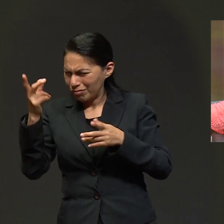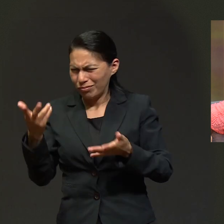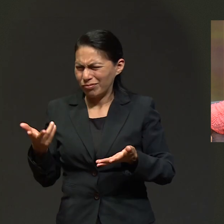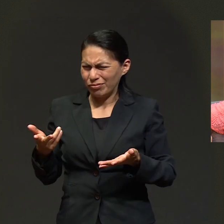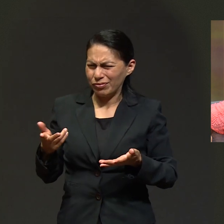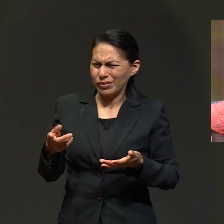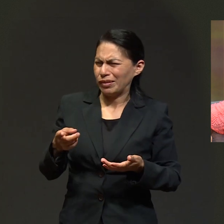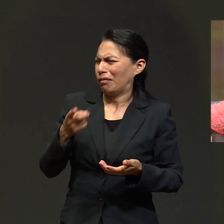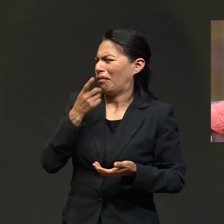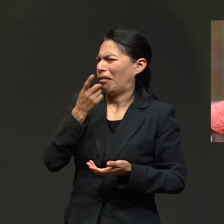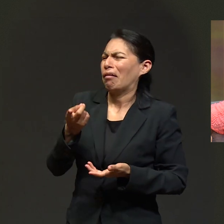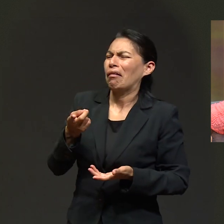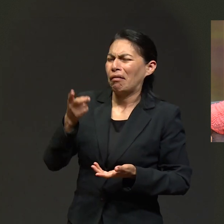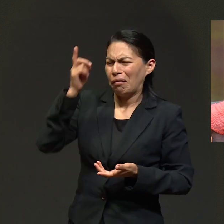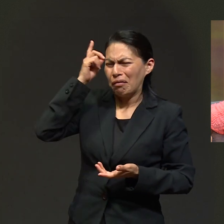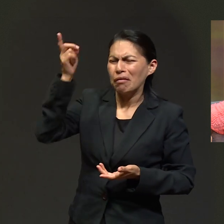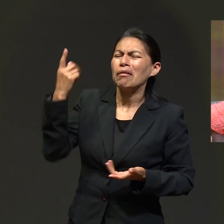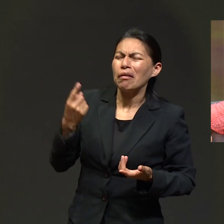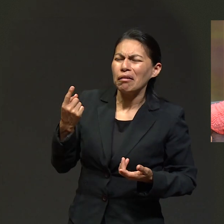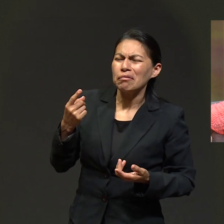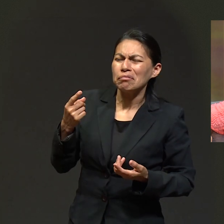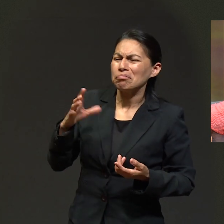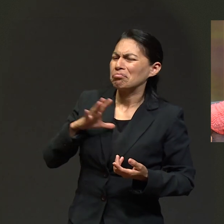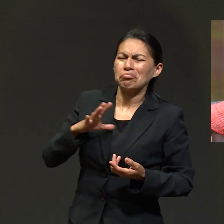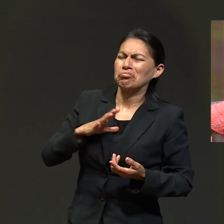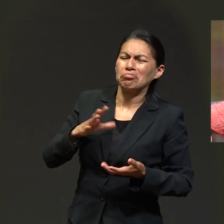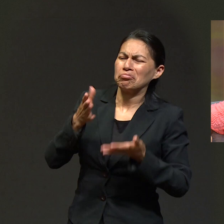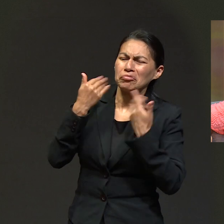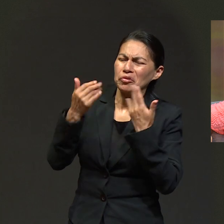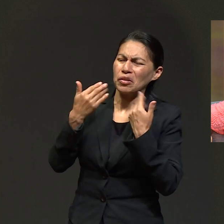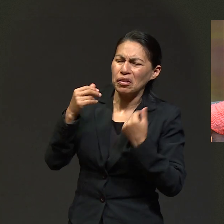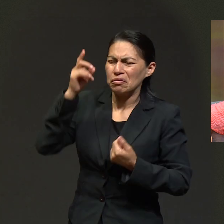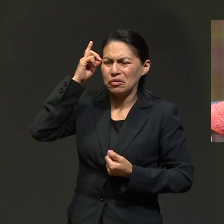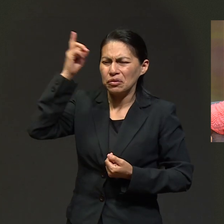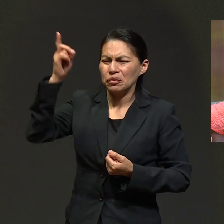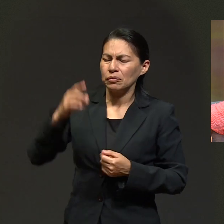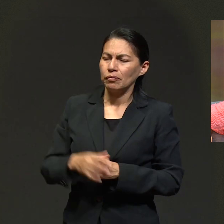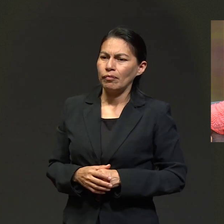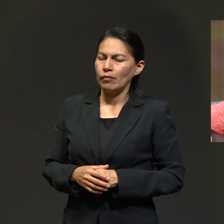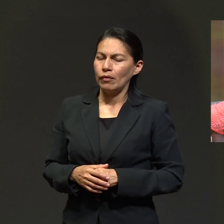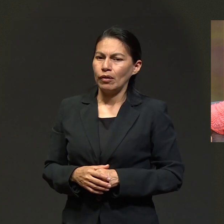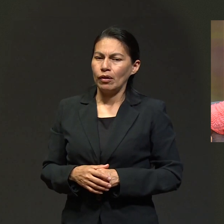en Dios. Dijeron, Dios, ¿qué? O sea, Dios no existe, incluso esa fue su frase.